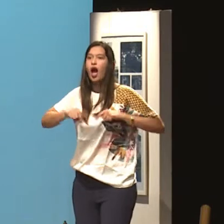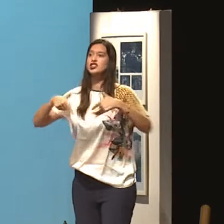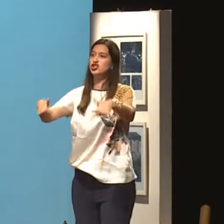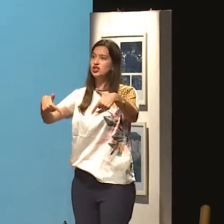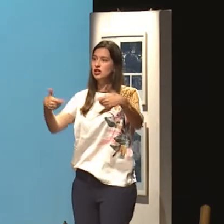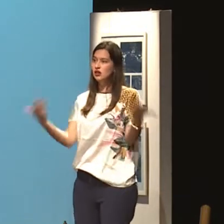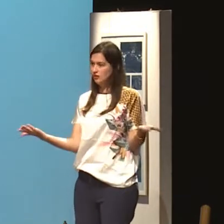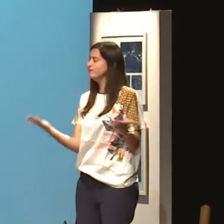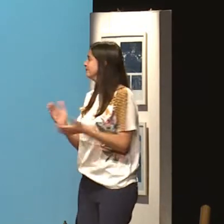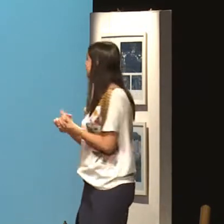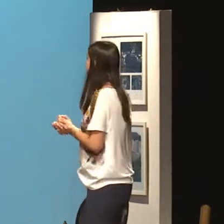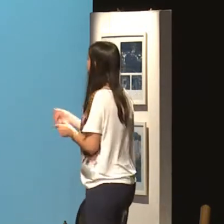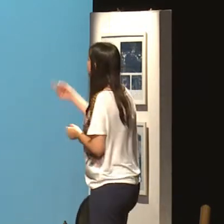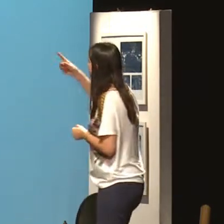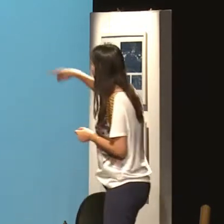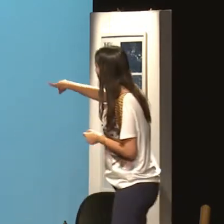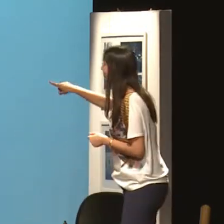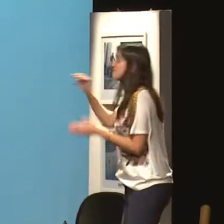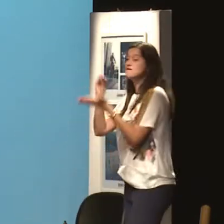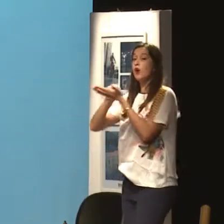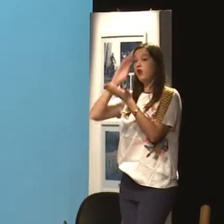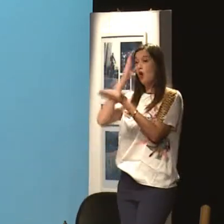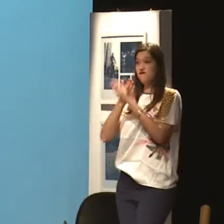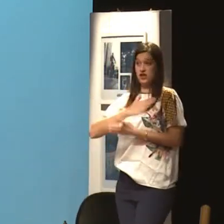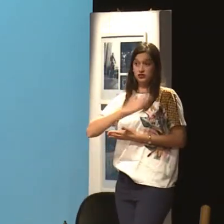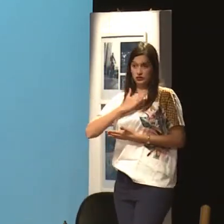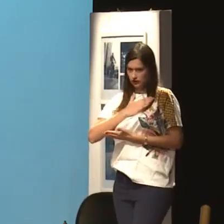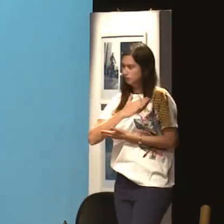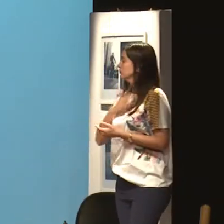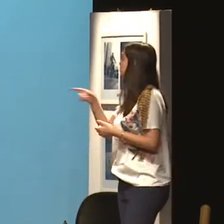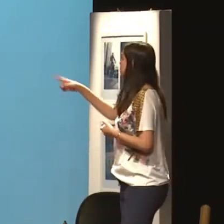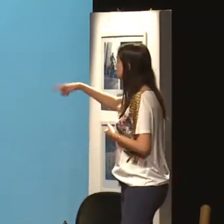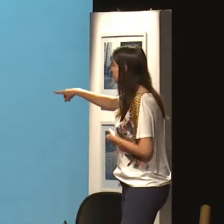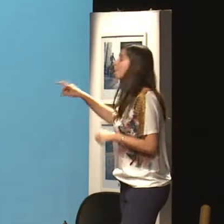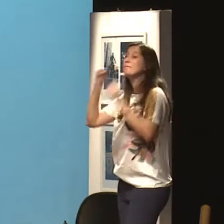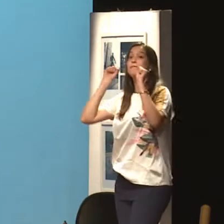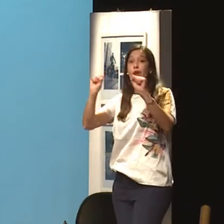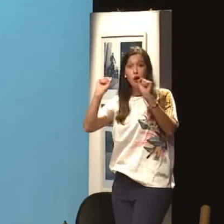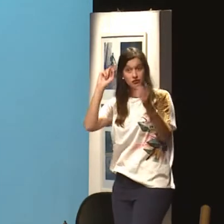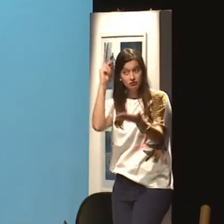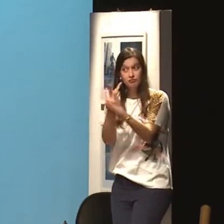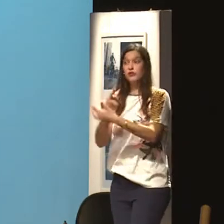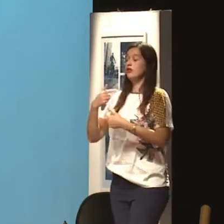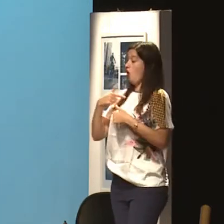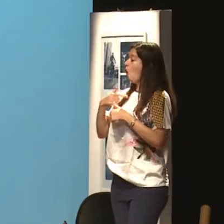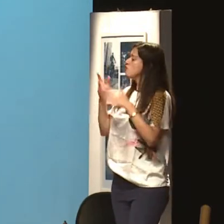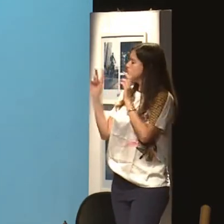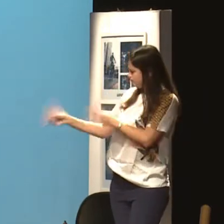E a mulher precisa agir, ela precisa mudar. E, às vezes, a falta de confiança em si mesmo também é o que gera. A